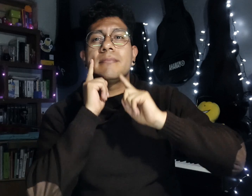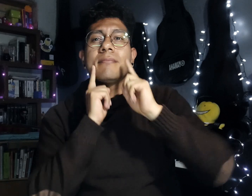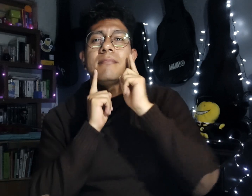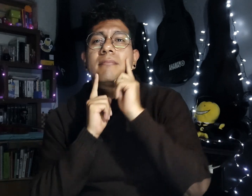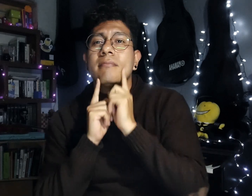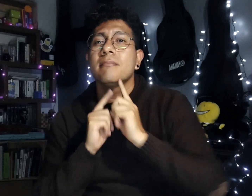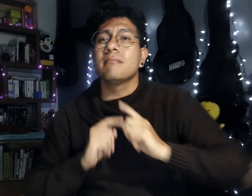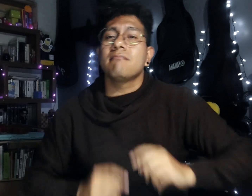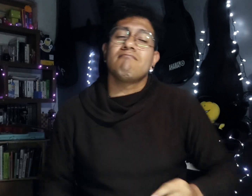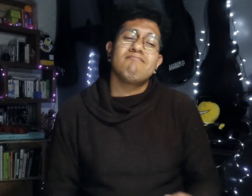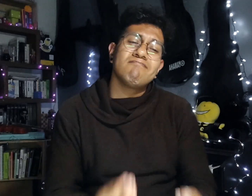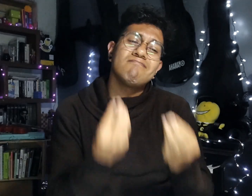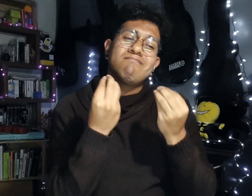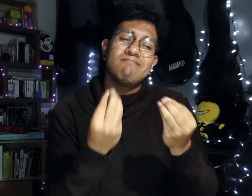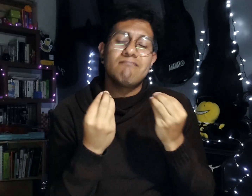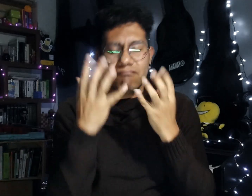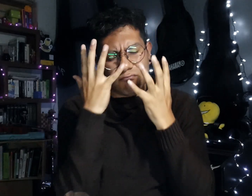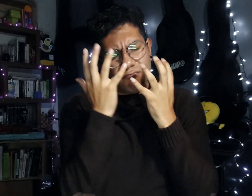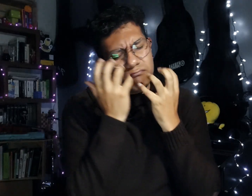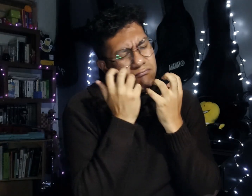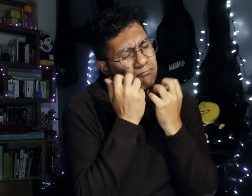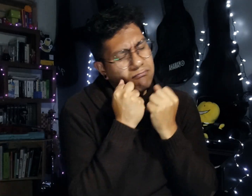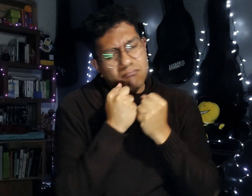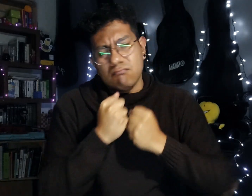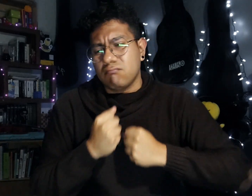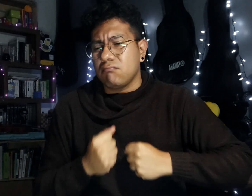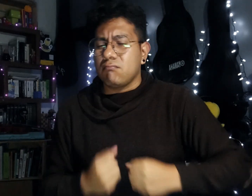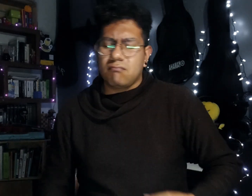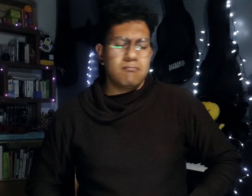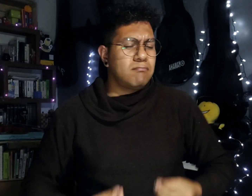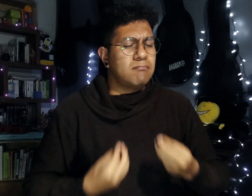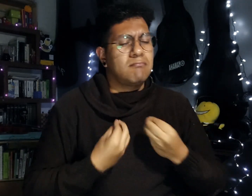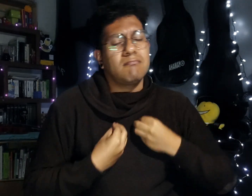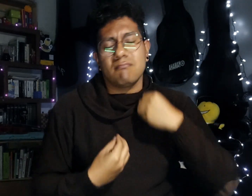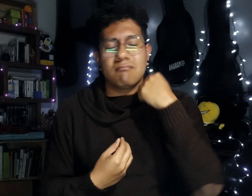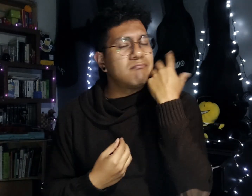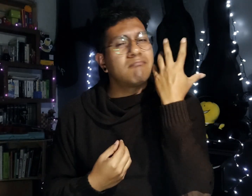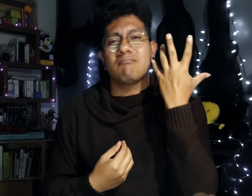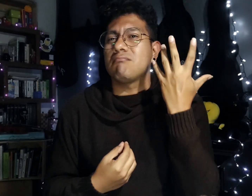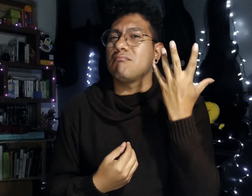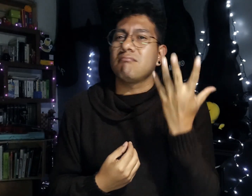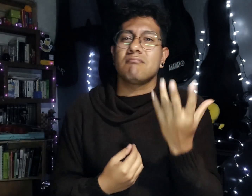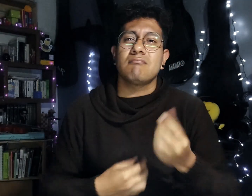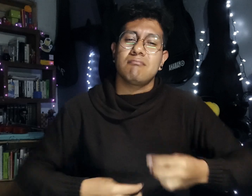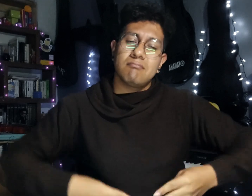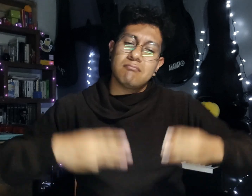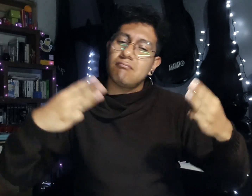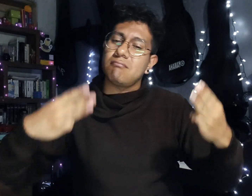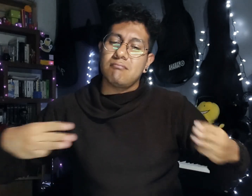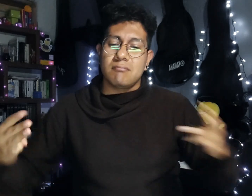Me ahoga esta pena, no puedo vivir Las olas no me hablan de ti